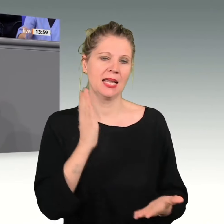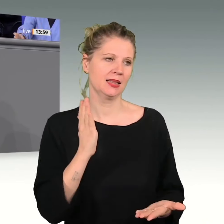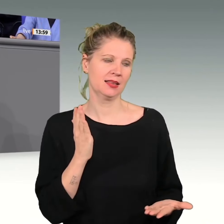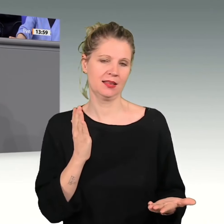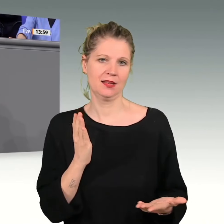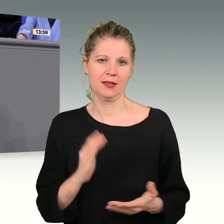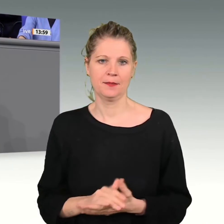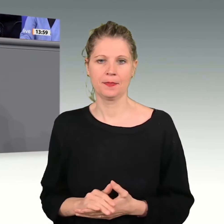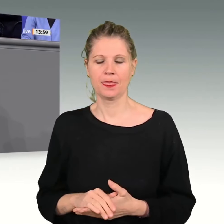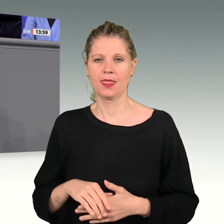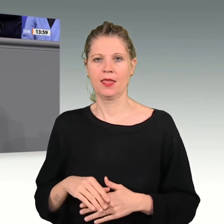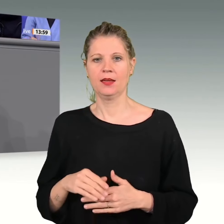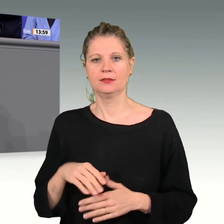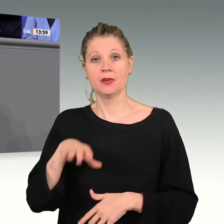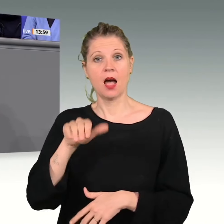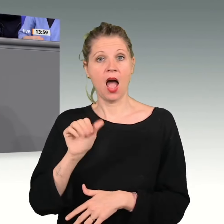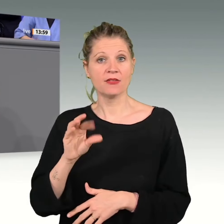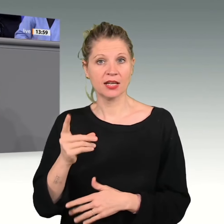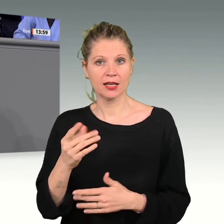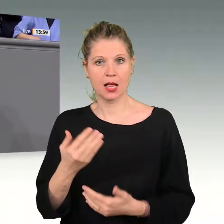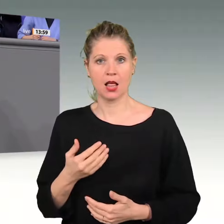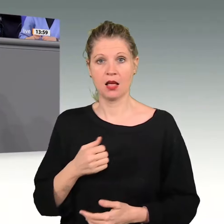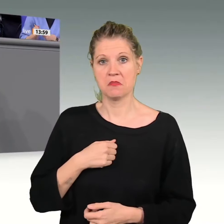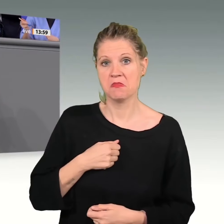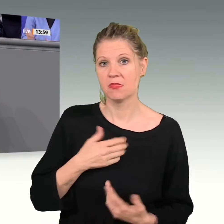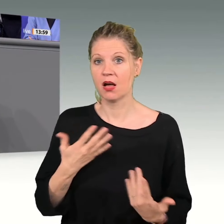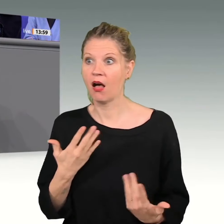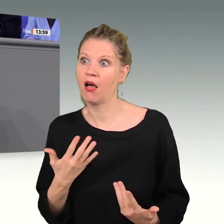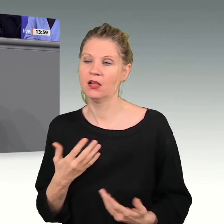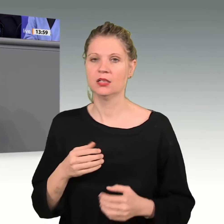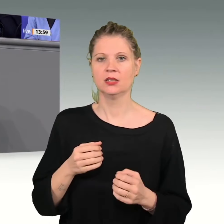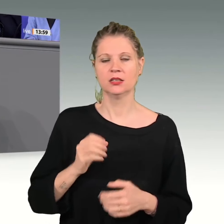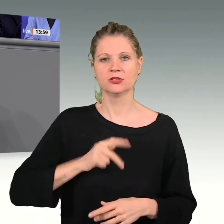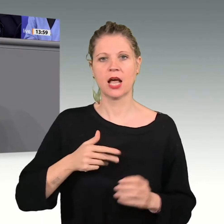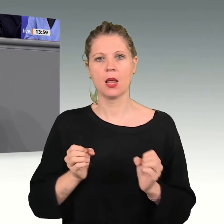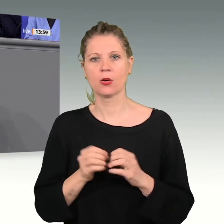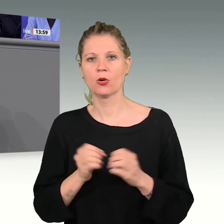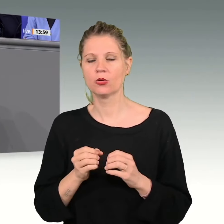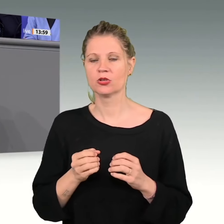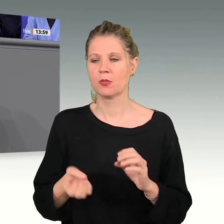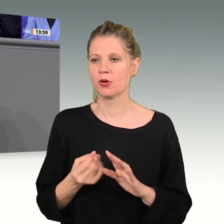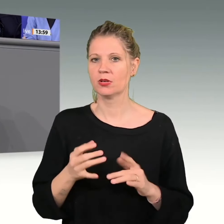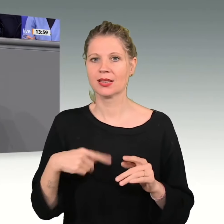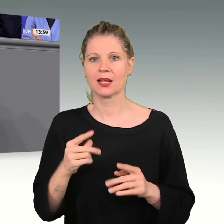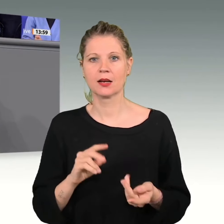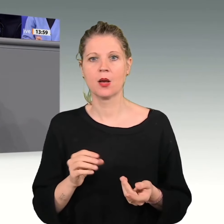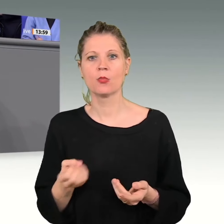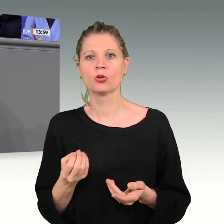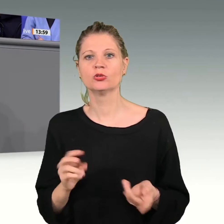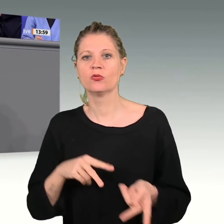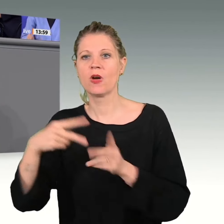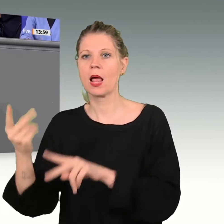Die AfD befürchtet, die sozial-ökologische Transformation führt zu Produktionsverlagerungen ins